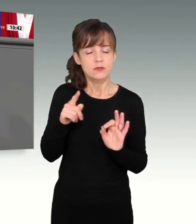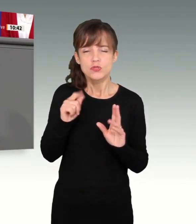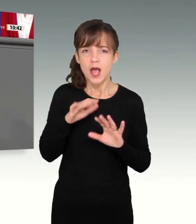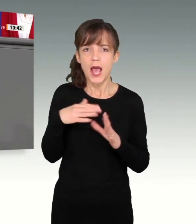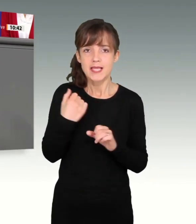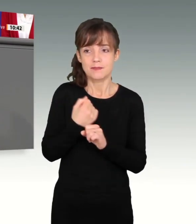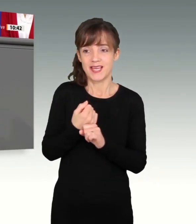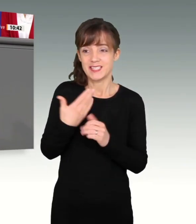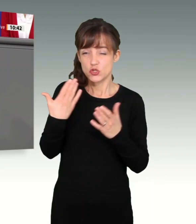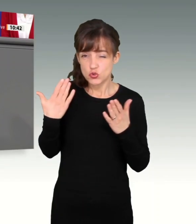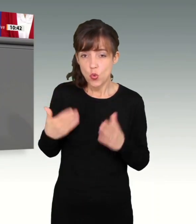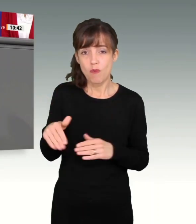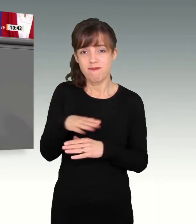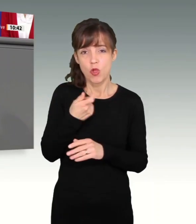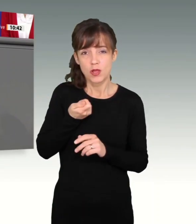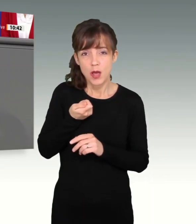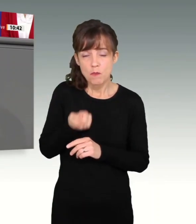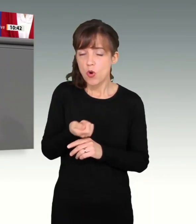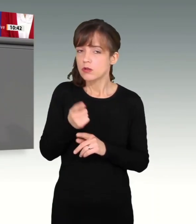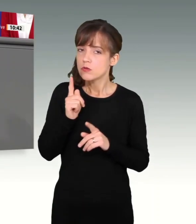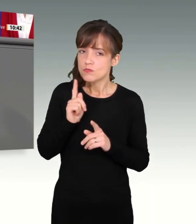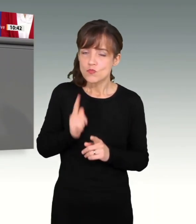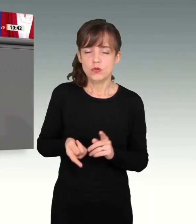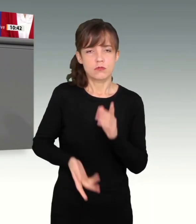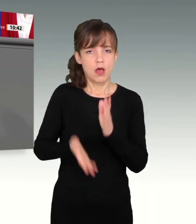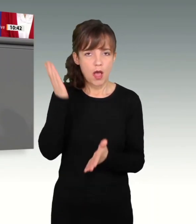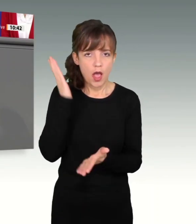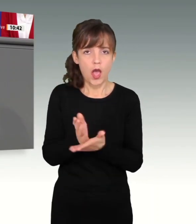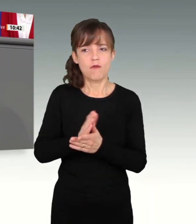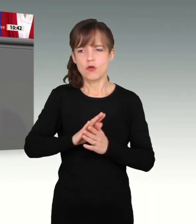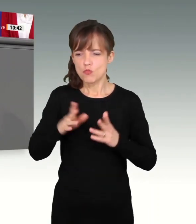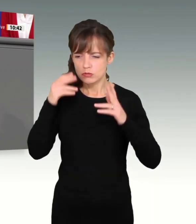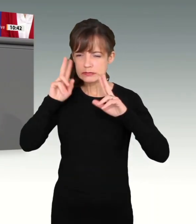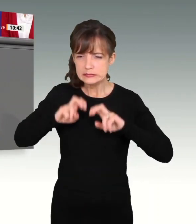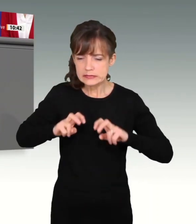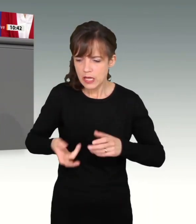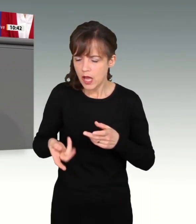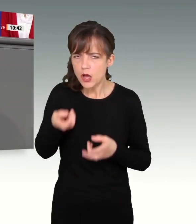und auch politisch in seiner Systematik weiter aufgearbeitet wird.